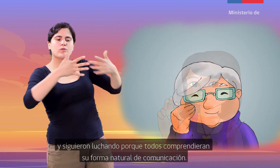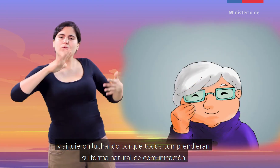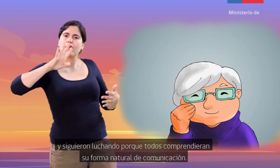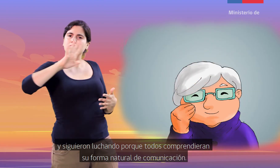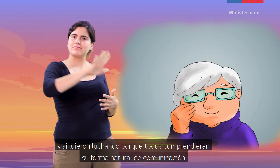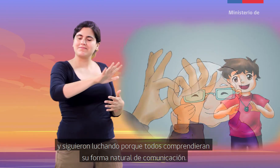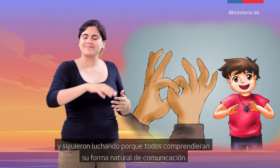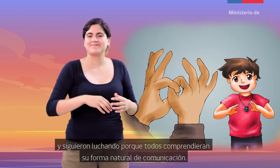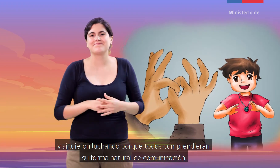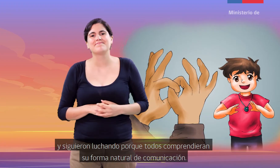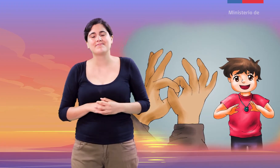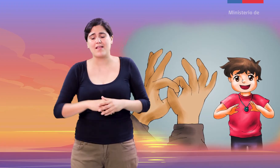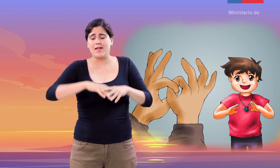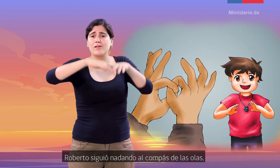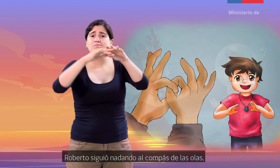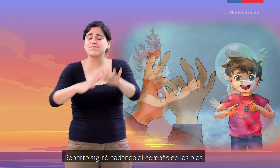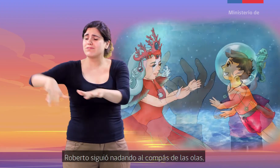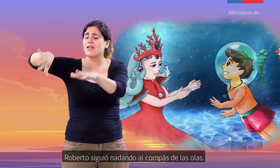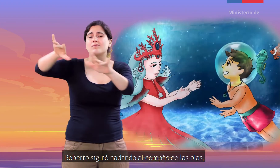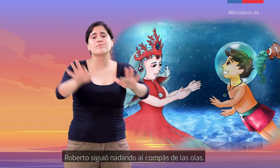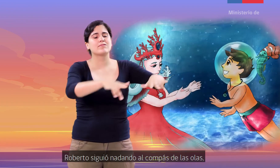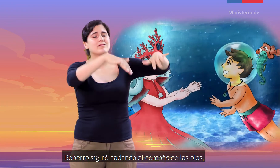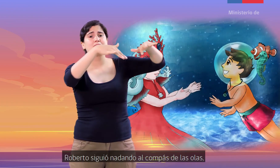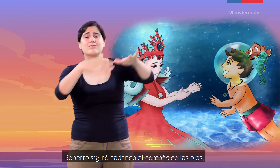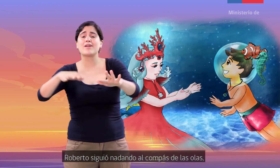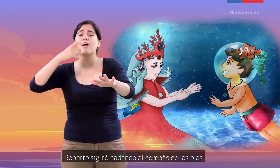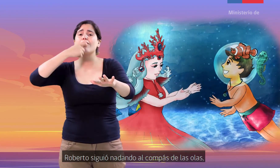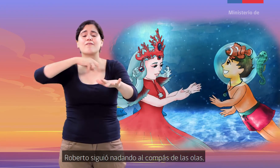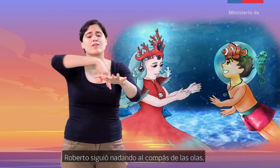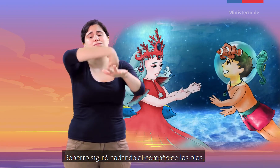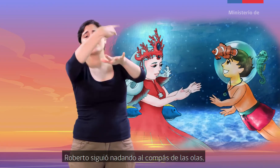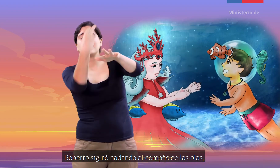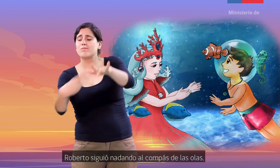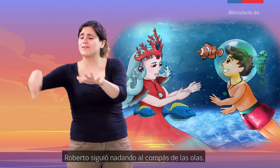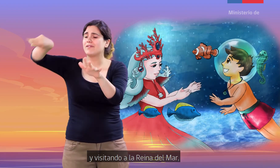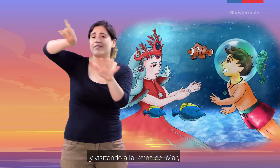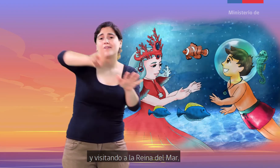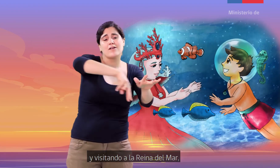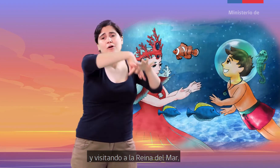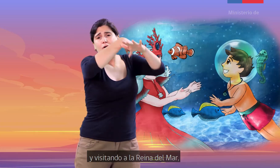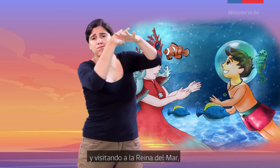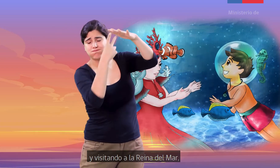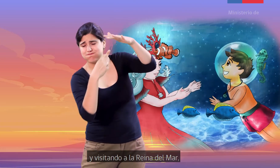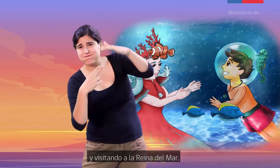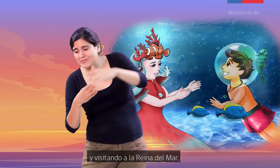de comunicación. Roberto siguió nadando al compás de las olas y visitando a la reina del mar,